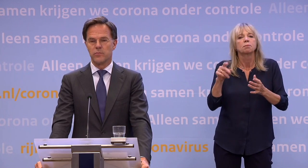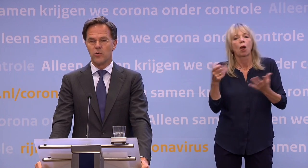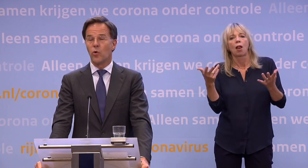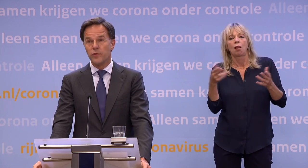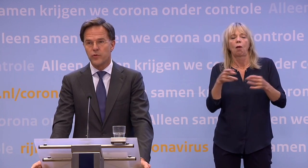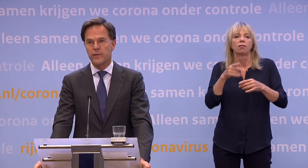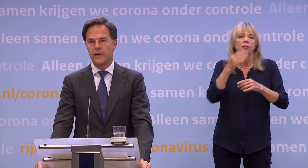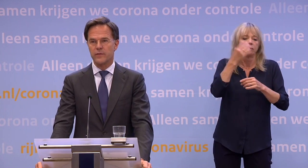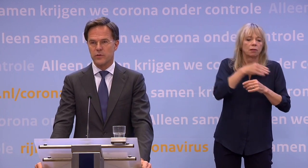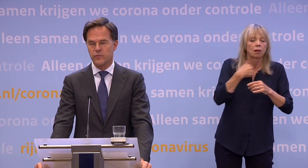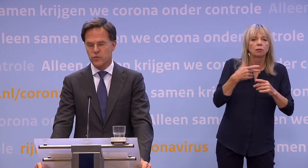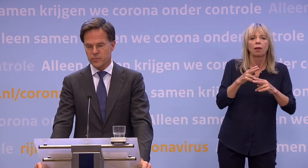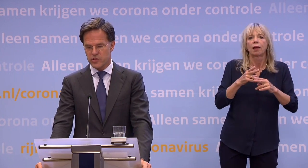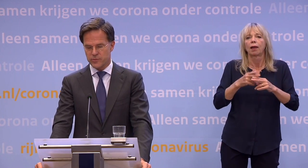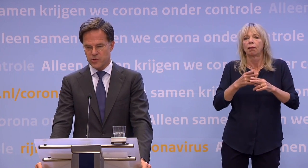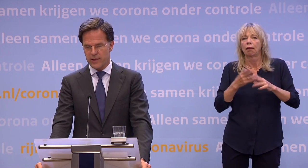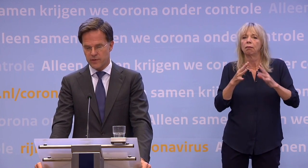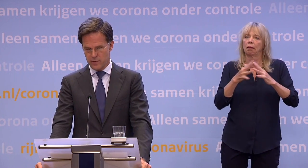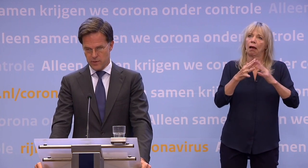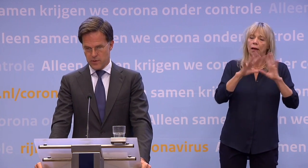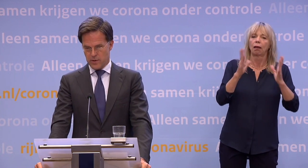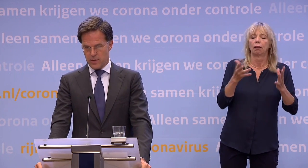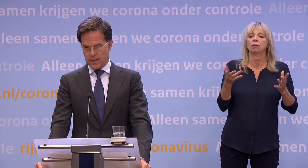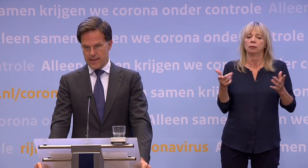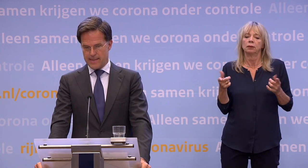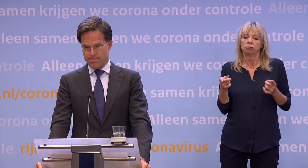kerk. Dat zou mogen onder voorwaarden. Dat wordt nog precies beschreven.